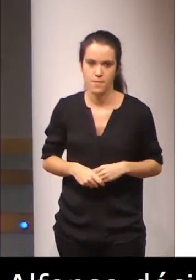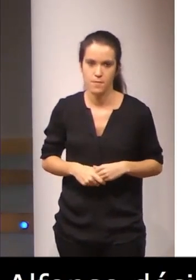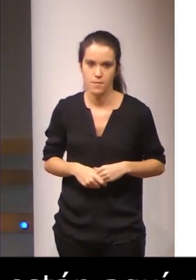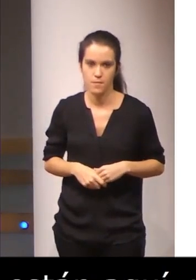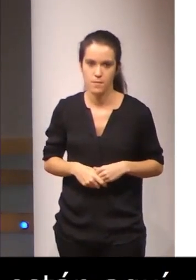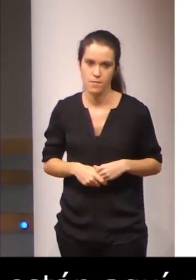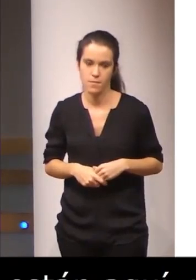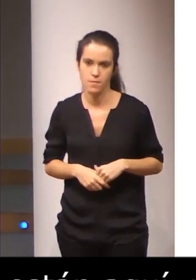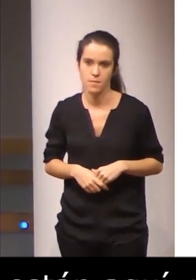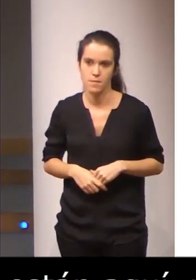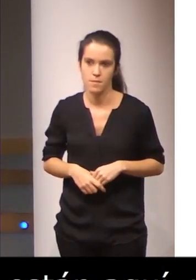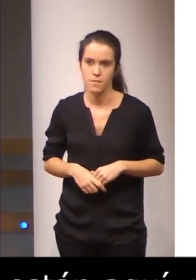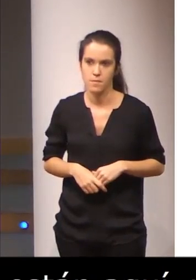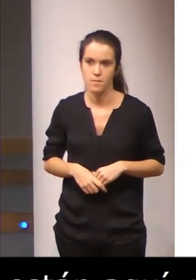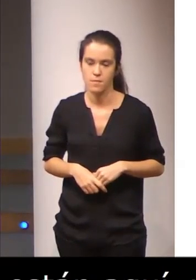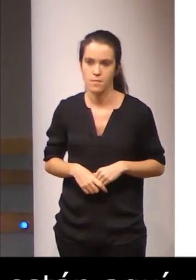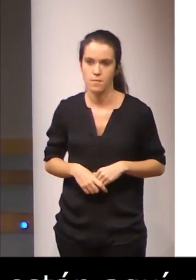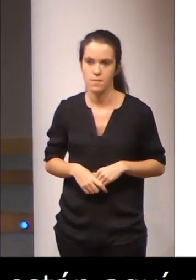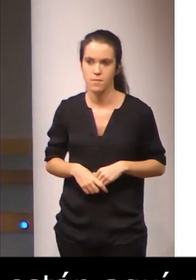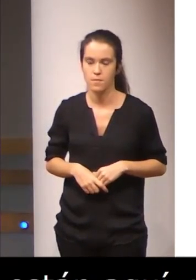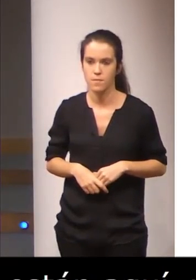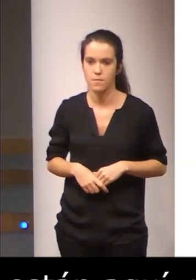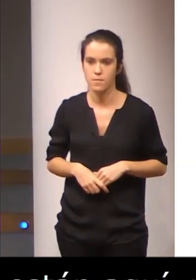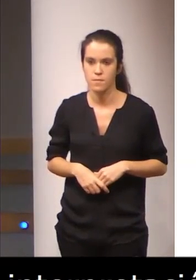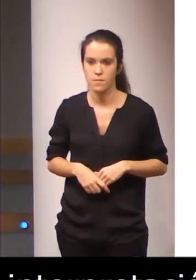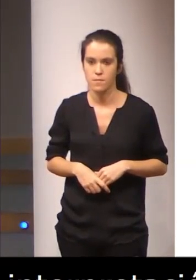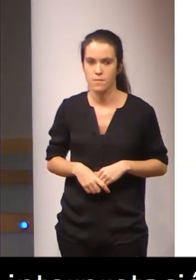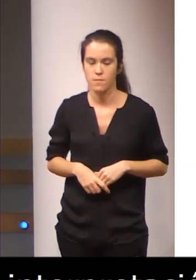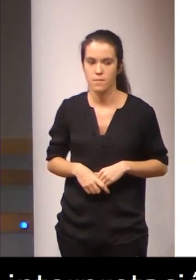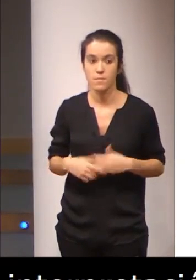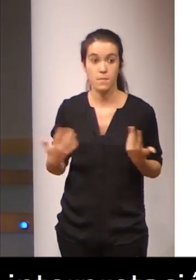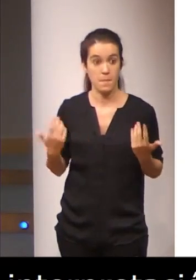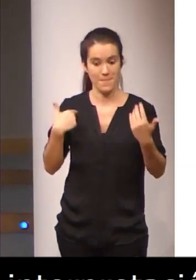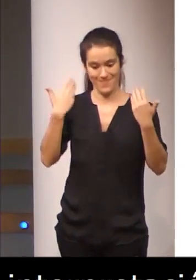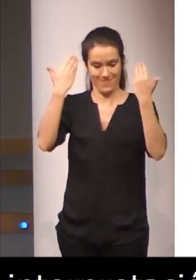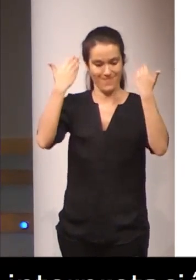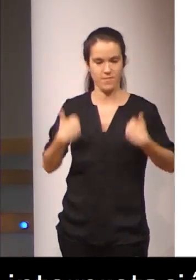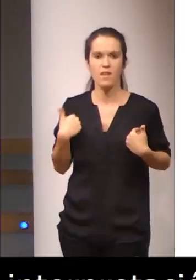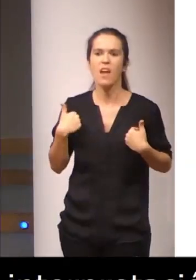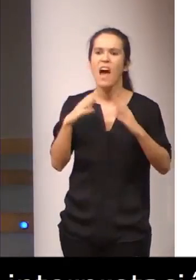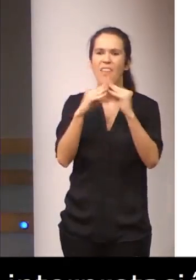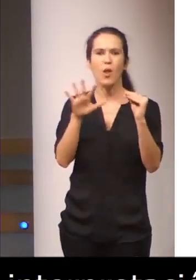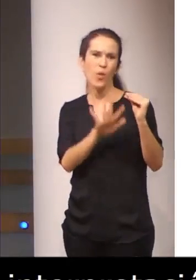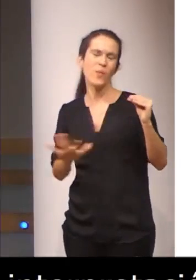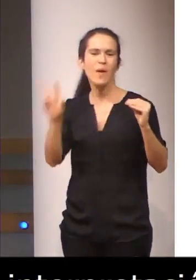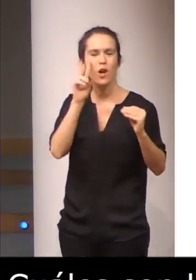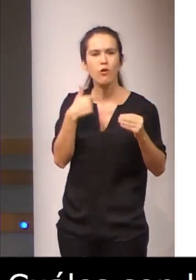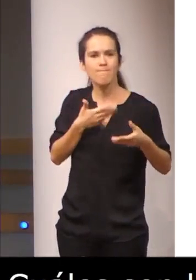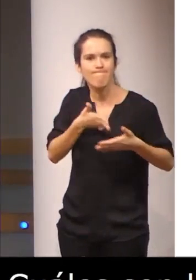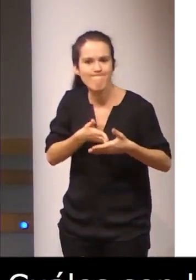Bien, ¿cuáles son los obstáculos que yo he encontrado en este caso en Andalucía? ¿Qué es lo que